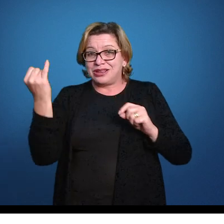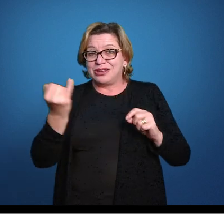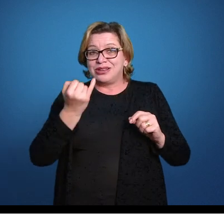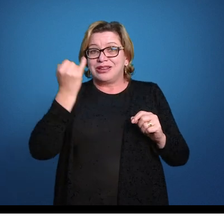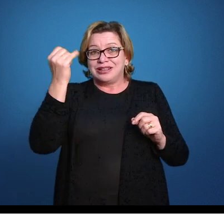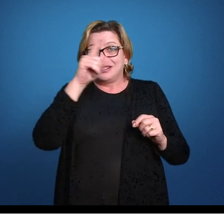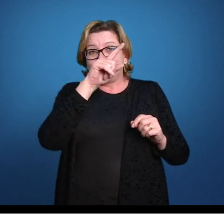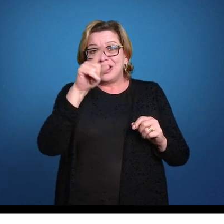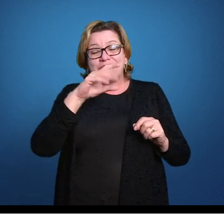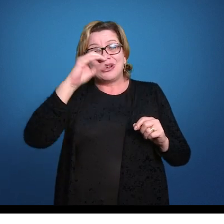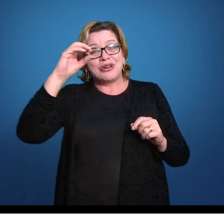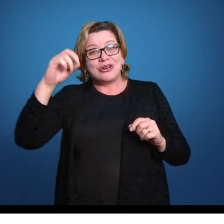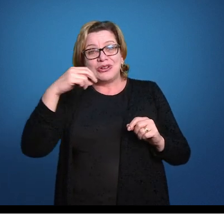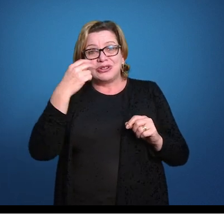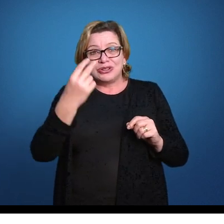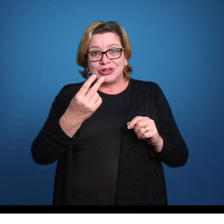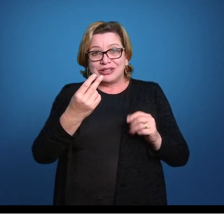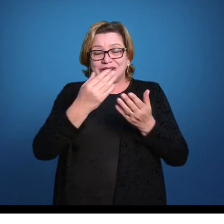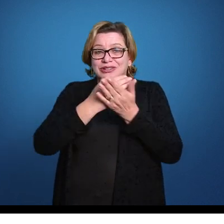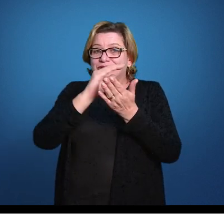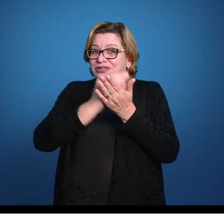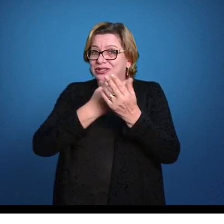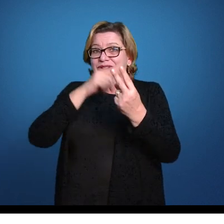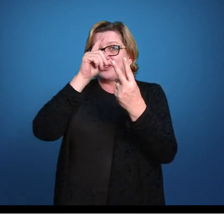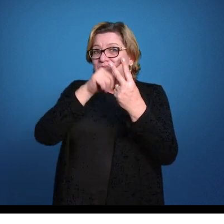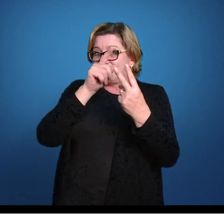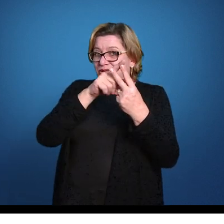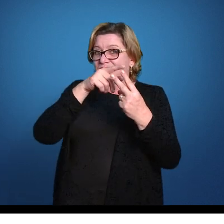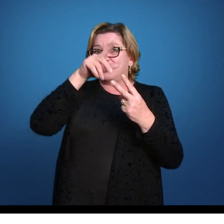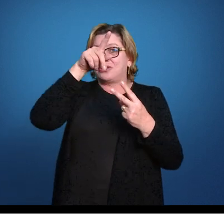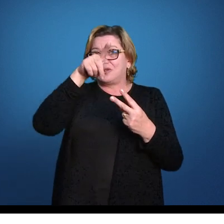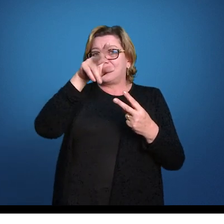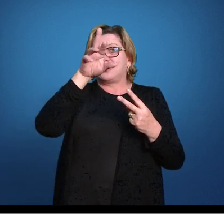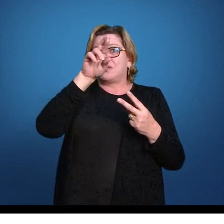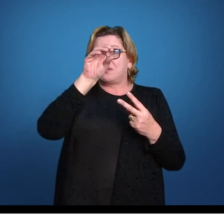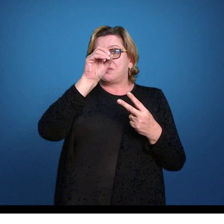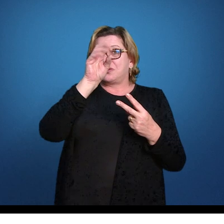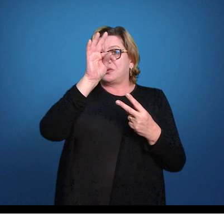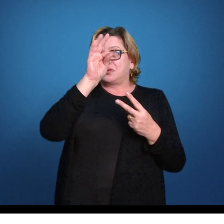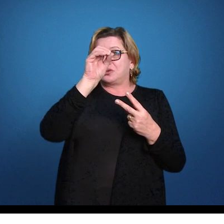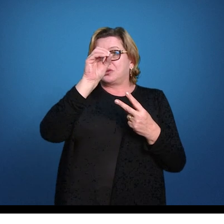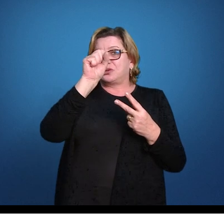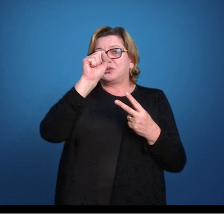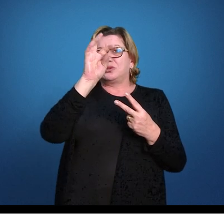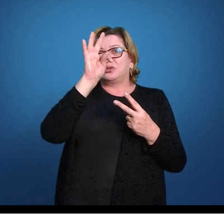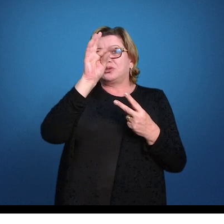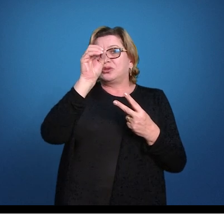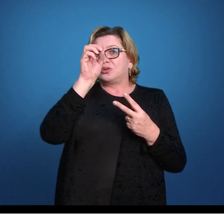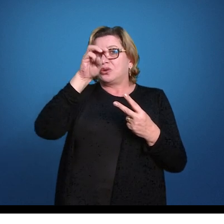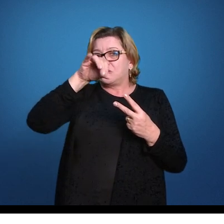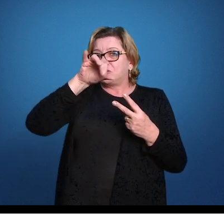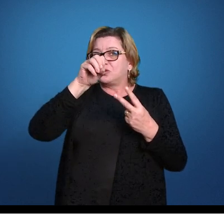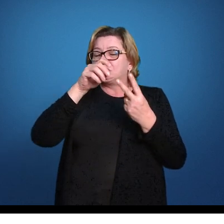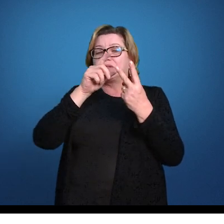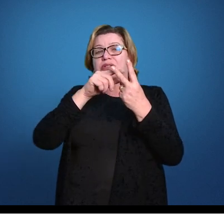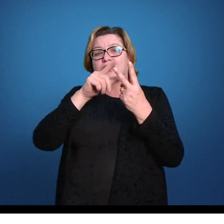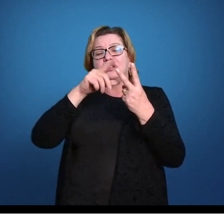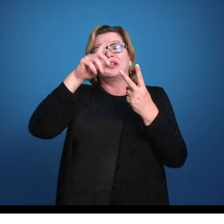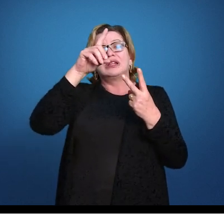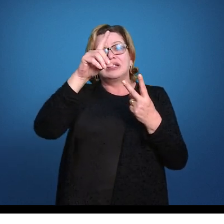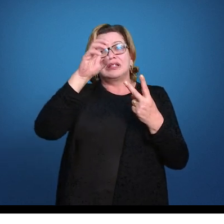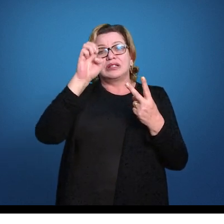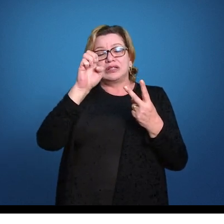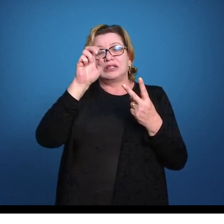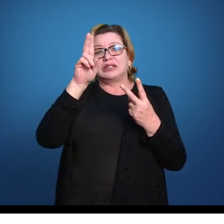em dois grandes grupos, os protostômios ou taxonprotostômia e os deuterostômios que são aqueles que nos